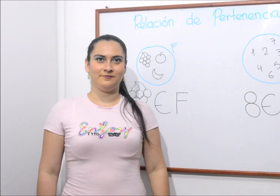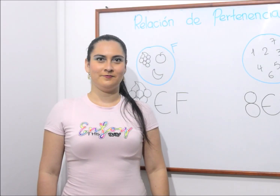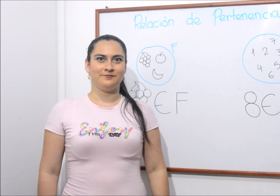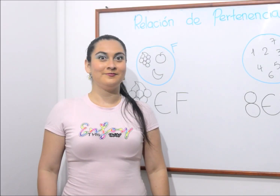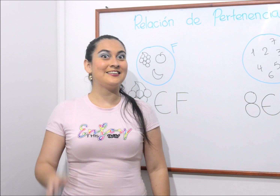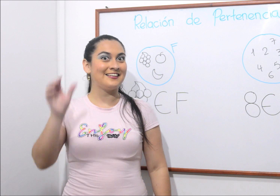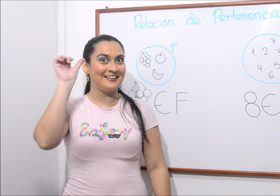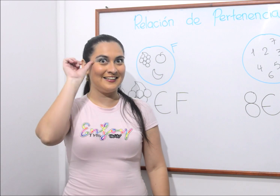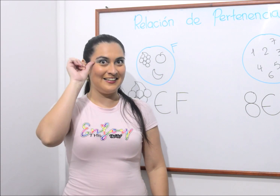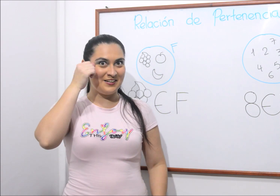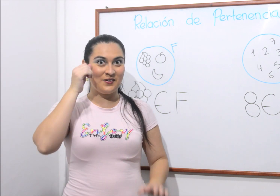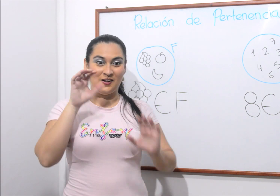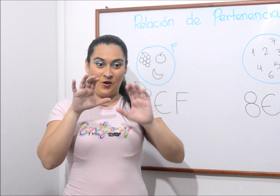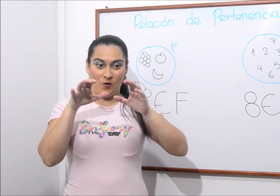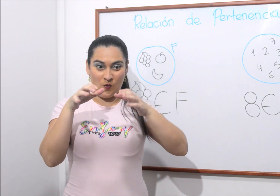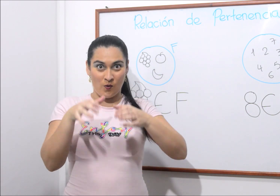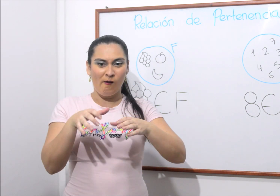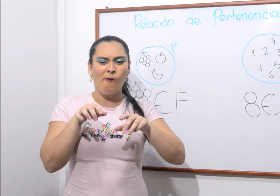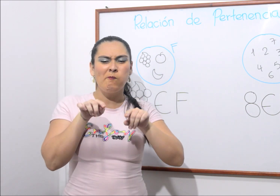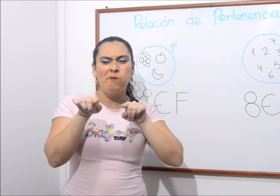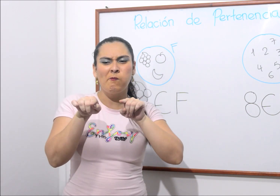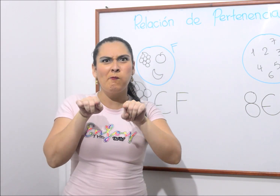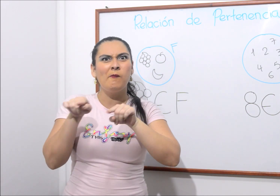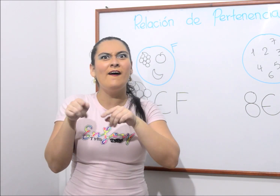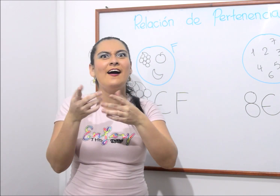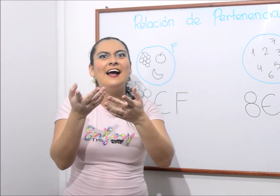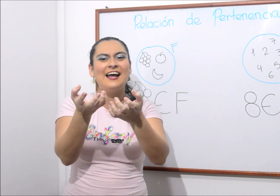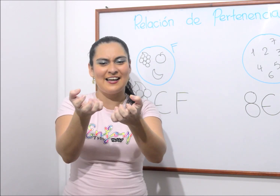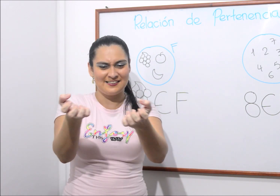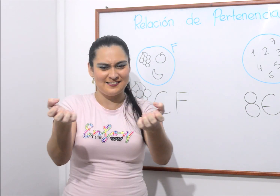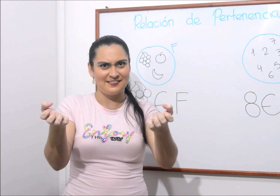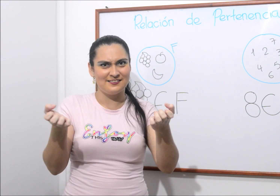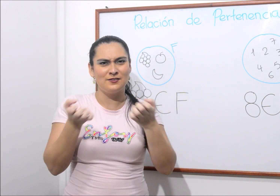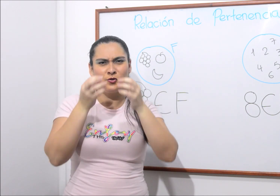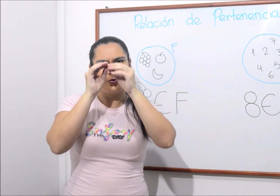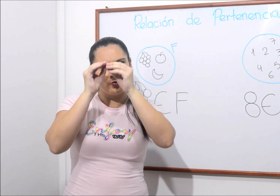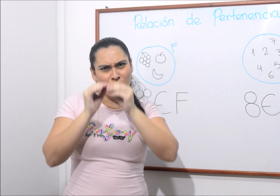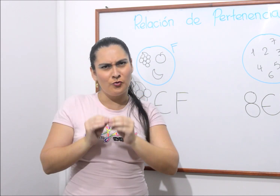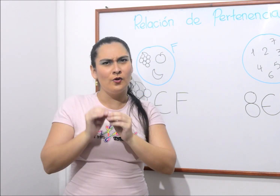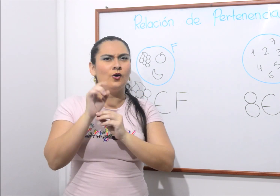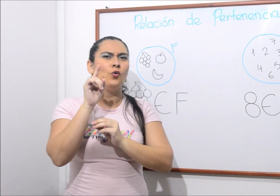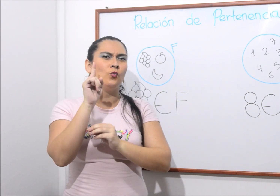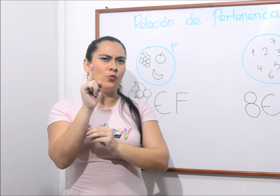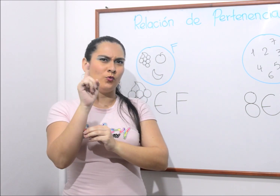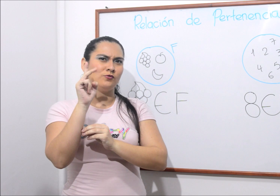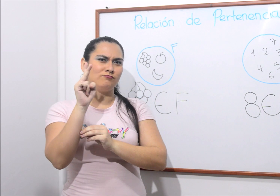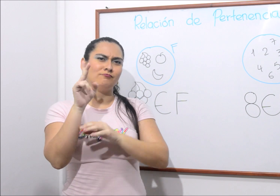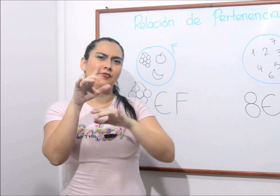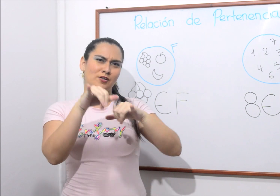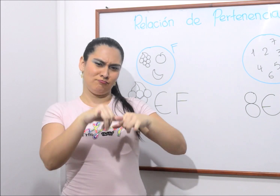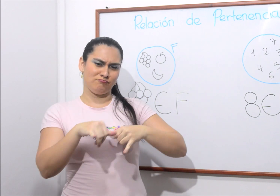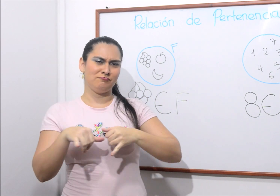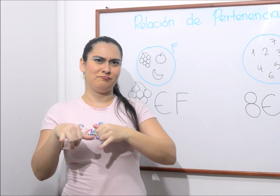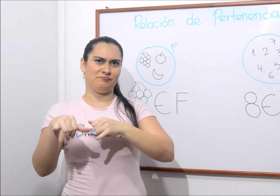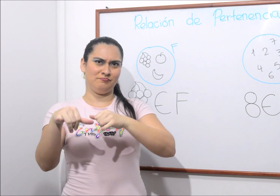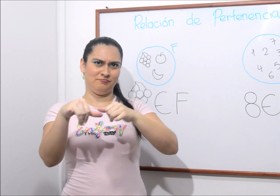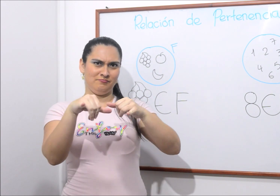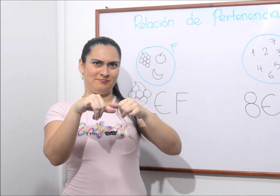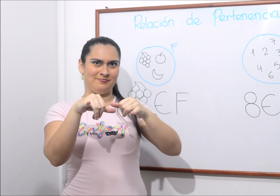Recuerda, un conjunto es una agrupación de elementos que tienen uno o más características en común.